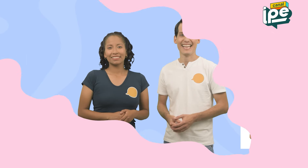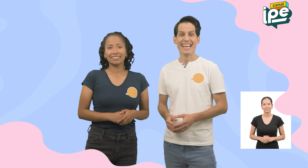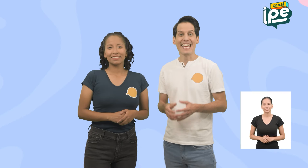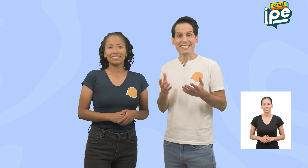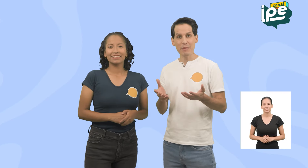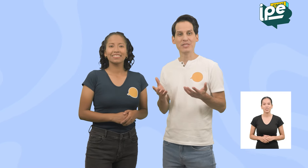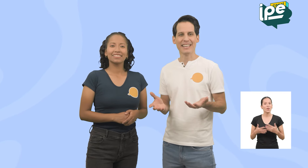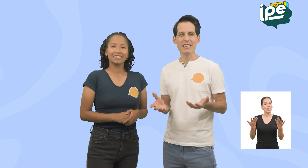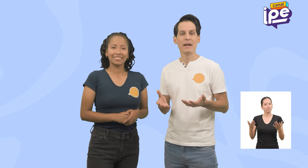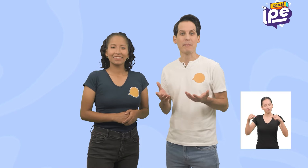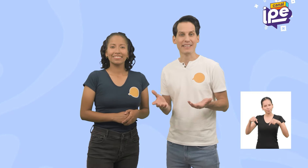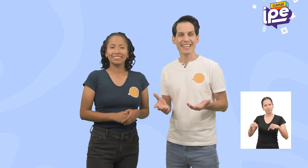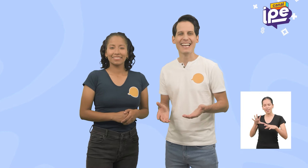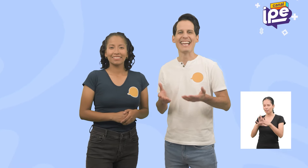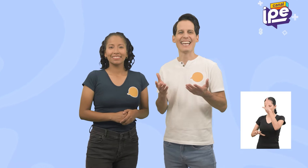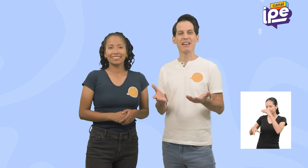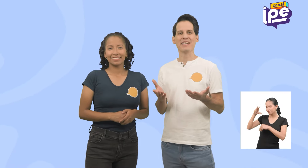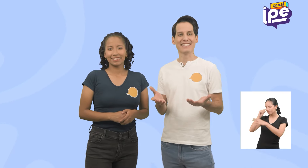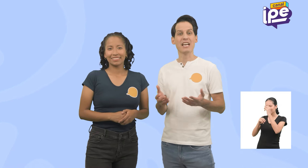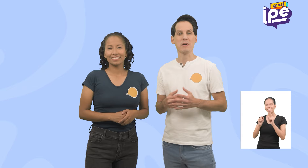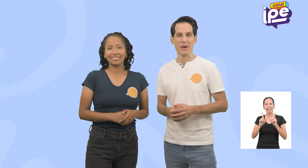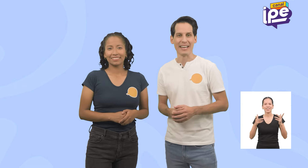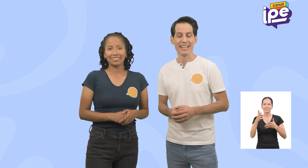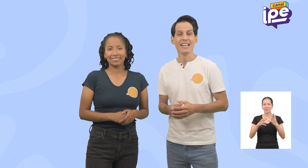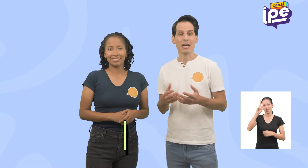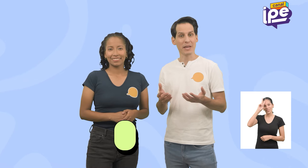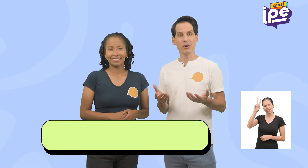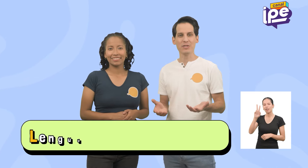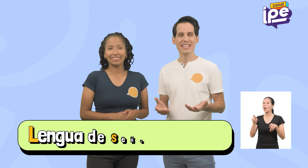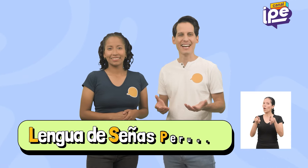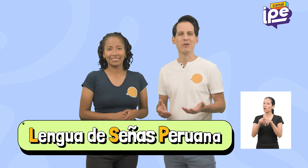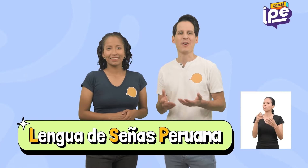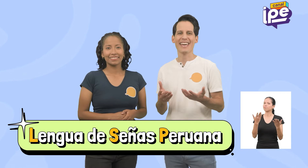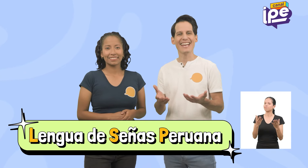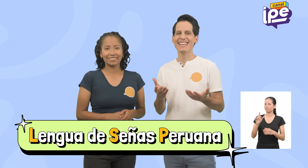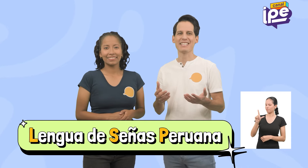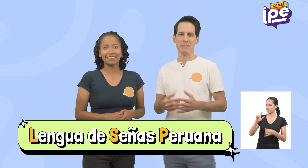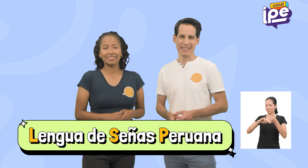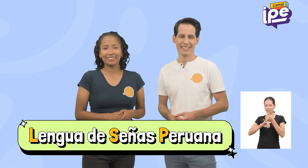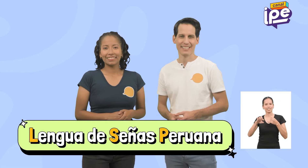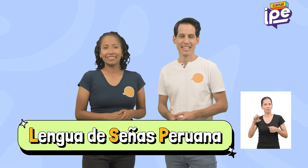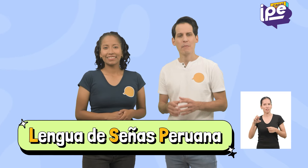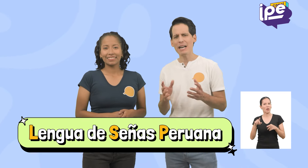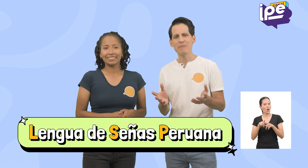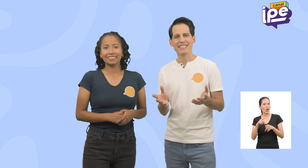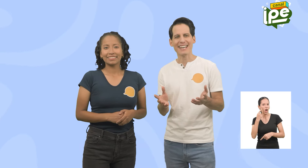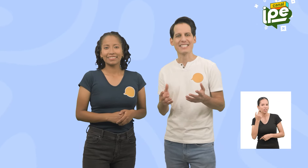Estamos aquí para aprender la lengua de señas peruana, también conocida como LSP Para empezar les